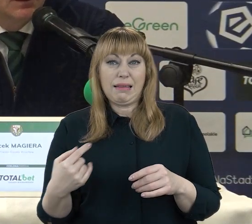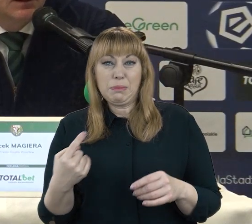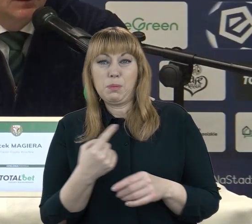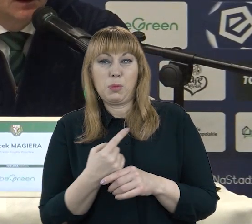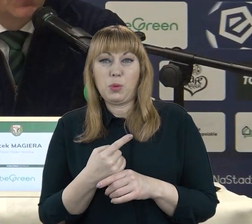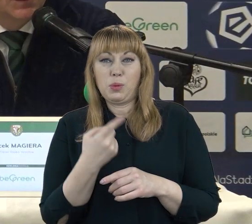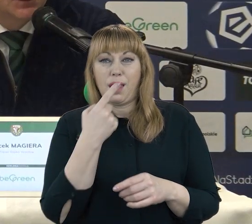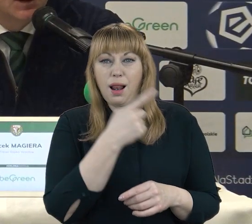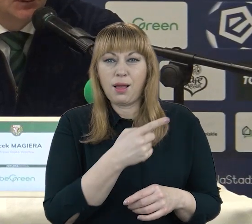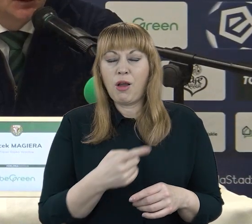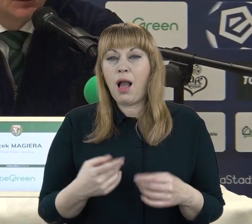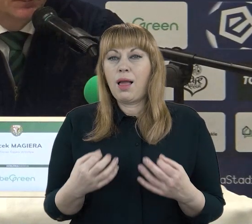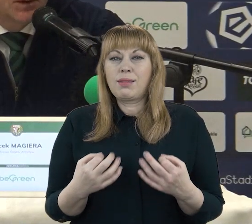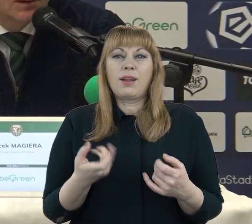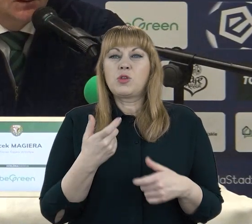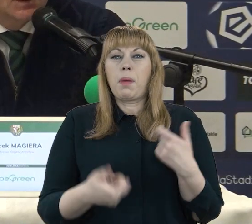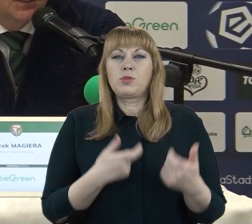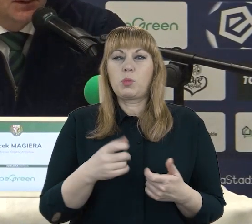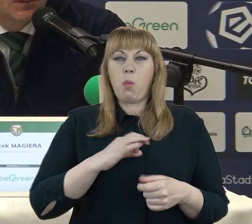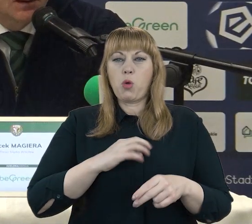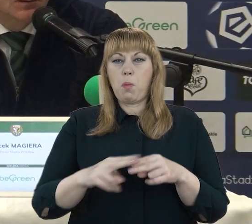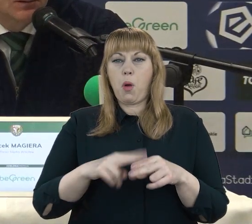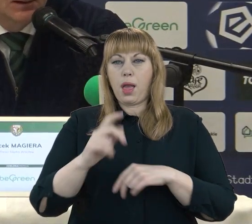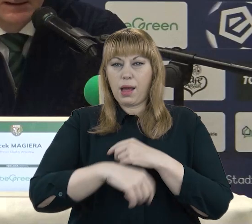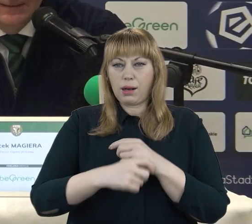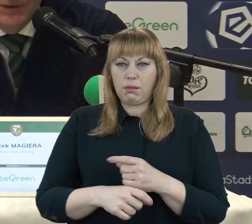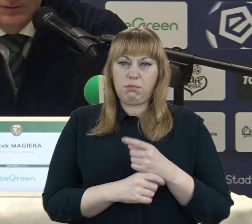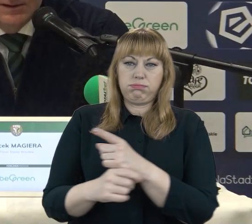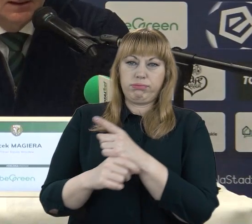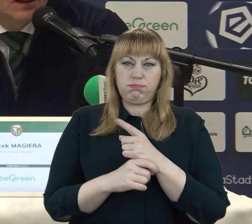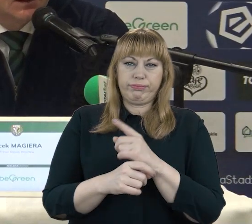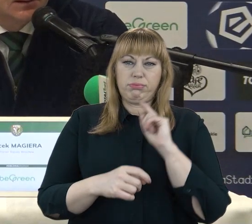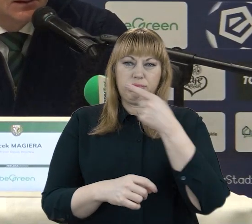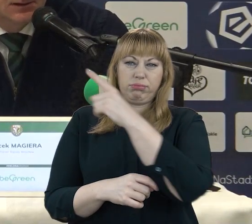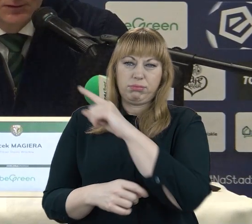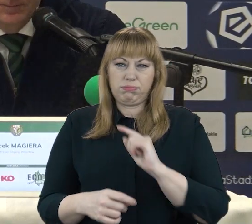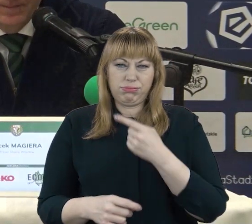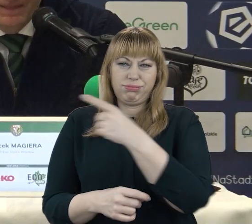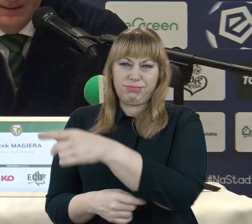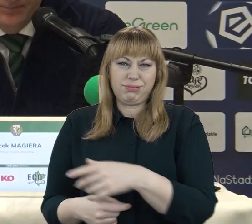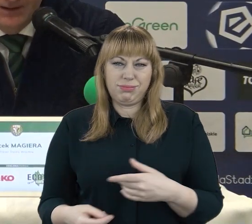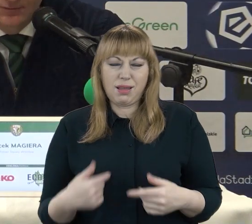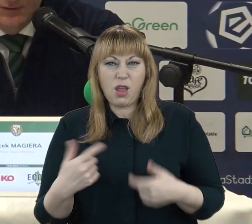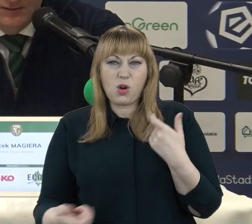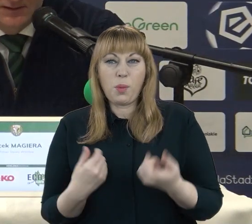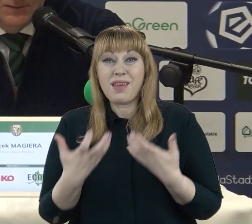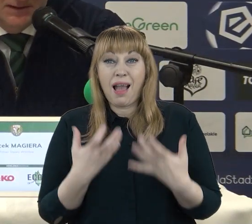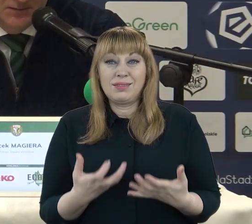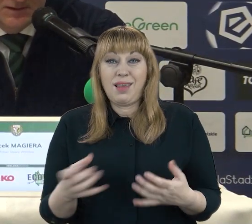wybijać piłkę do szodu. Jesteśmy zespołem takim, który chce grać i dzisiaj to wykonywaliśmy. Natomiast